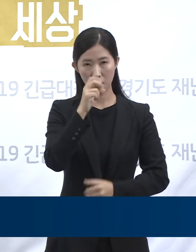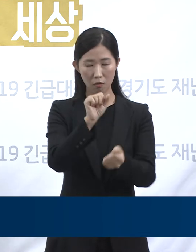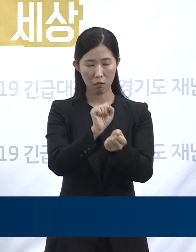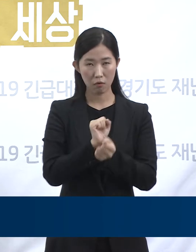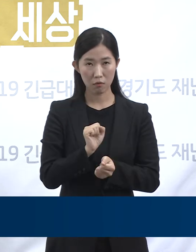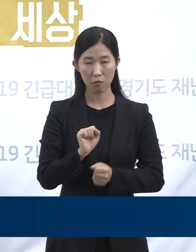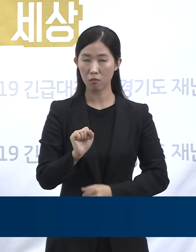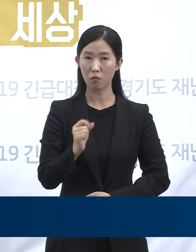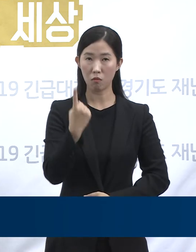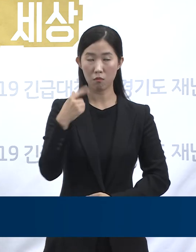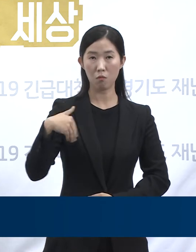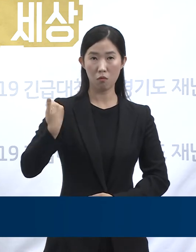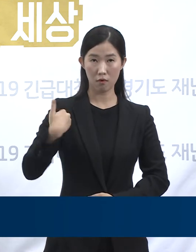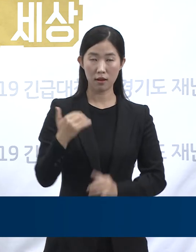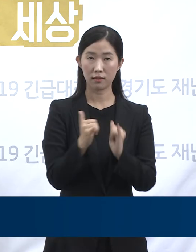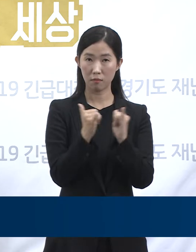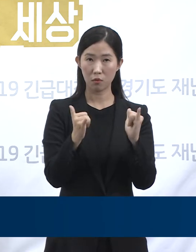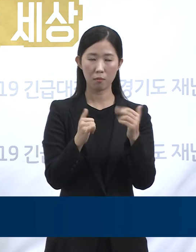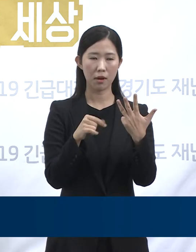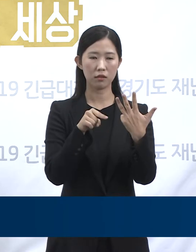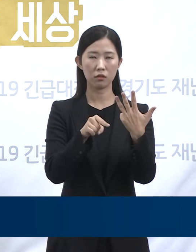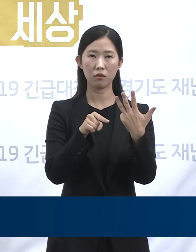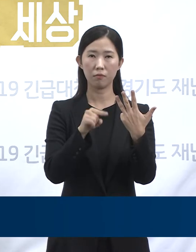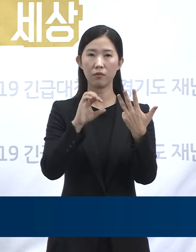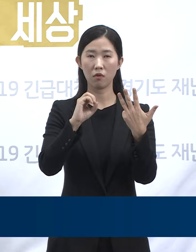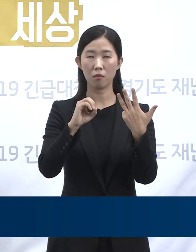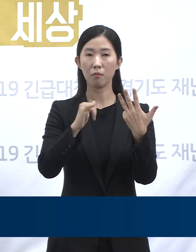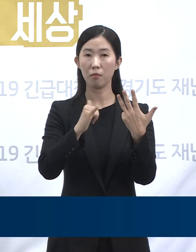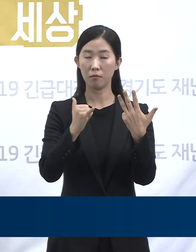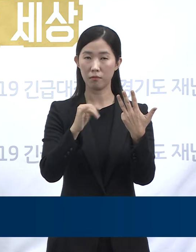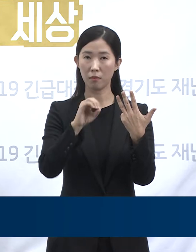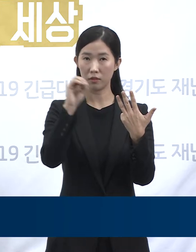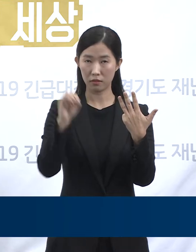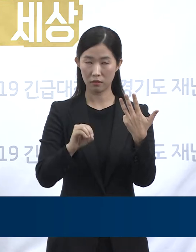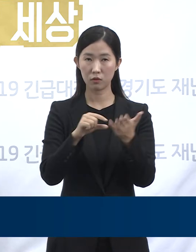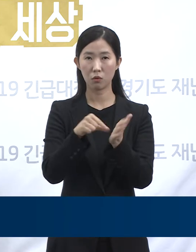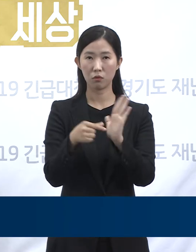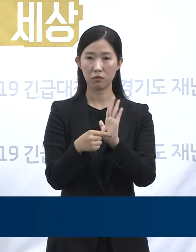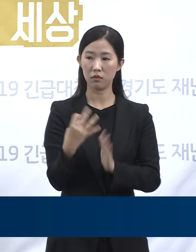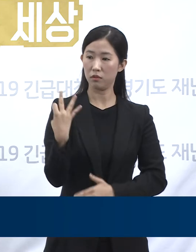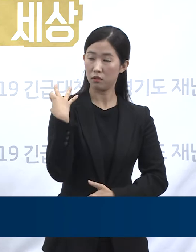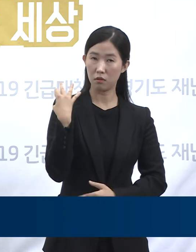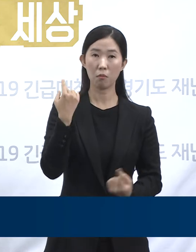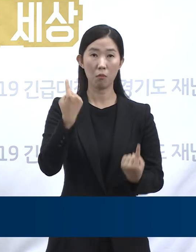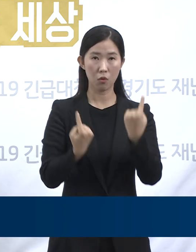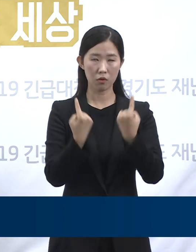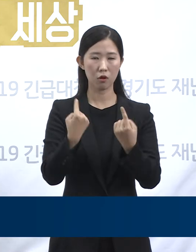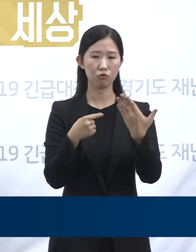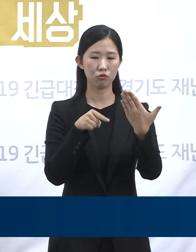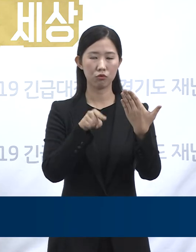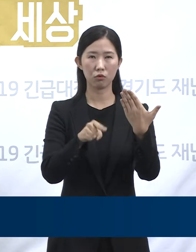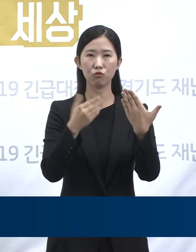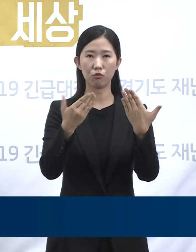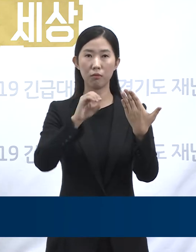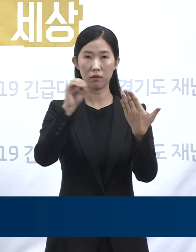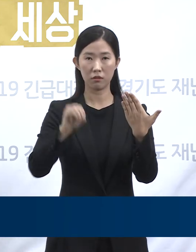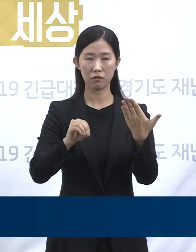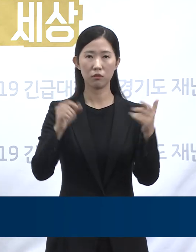불확실했던 확진자 비율도 8.0%로 그 전 주 대비 9.9%포인트 낮았습니다.